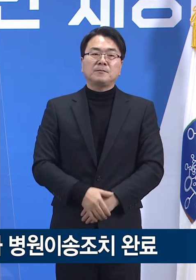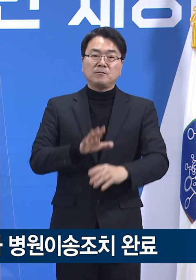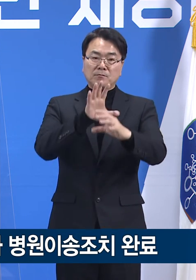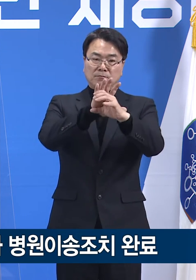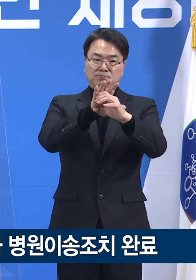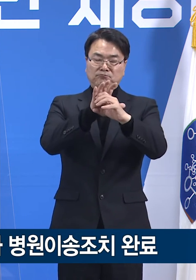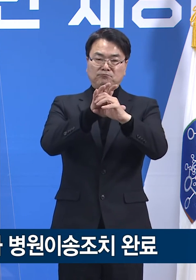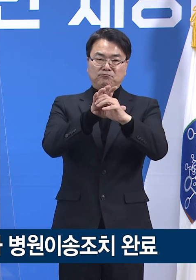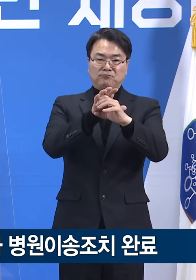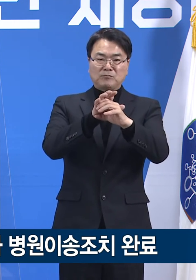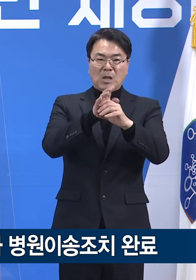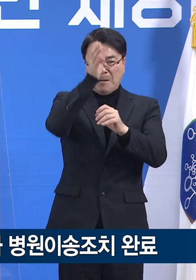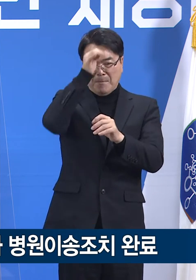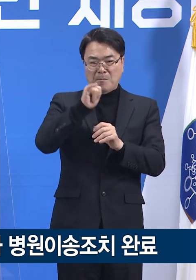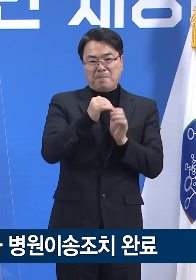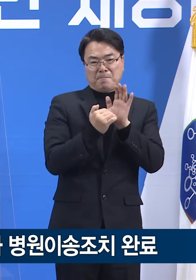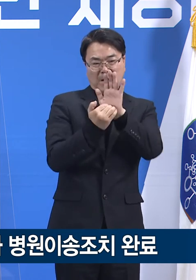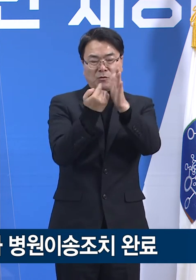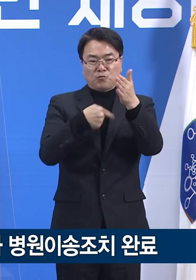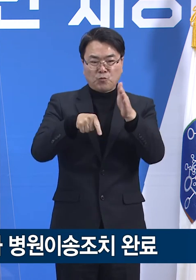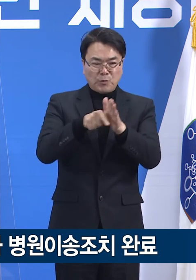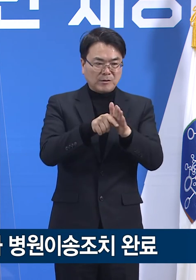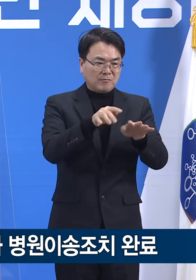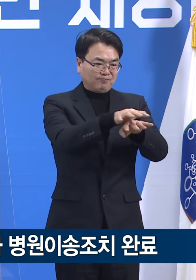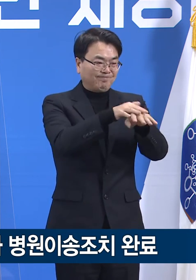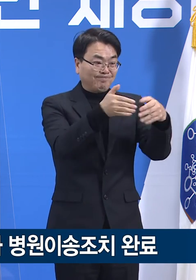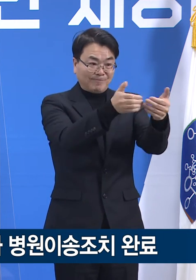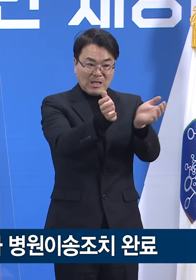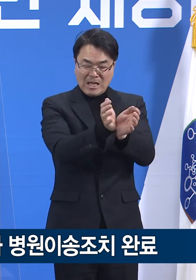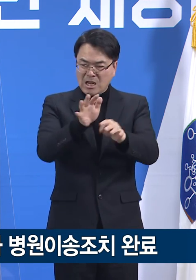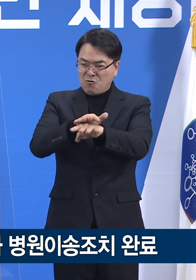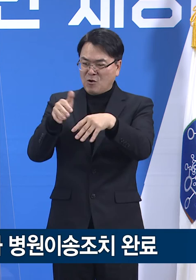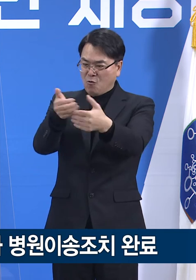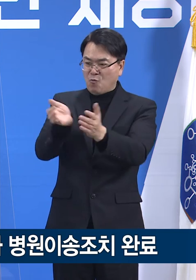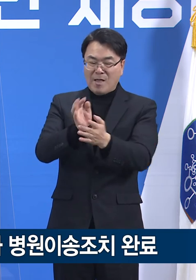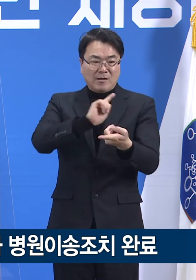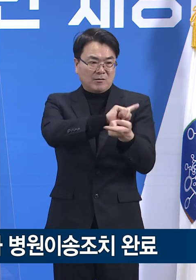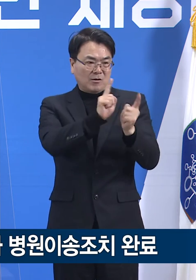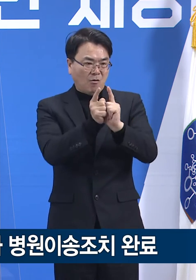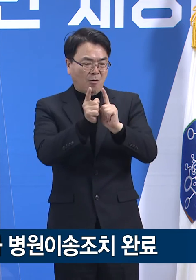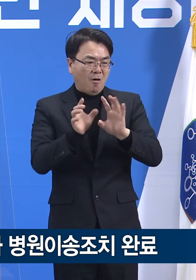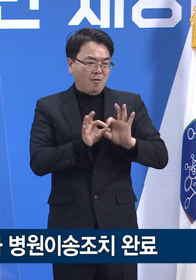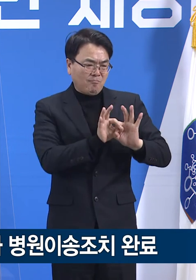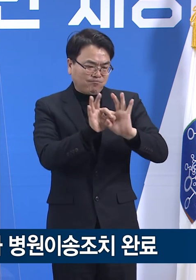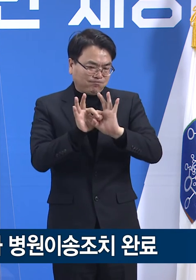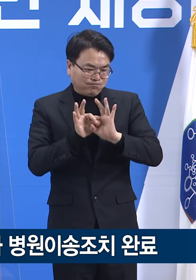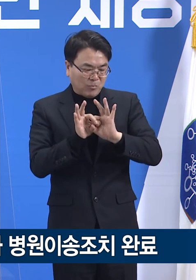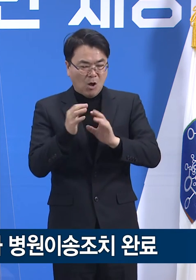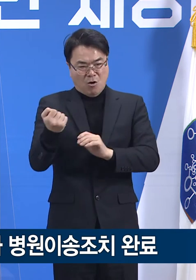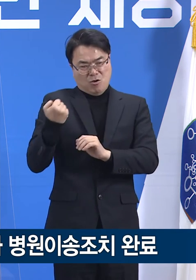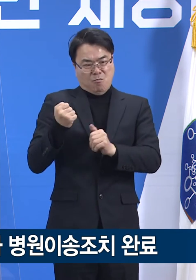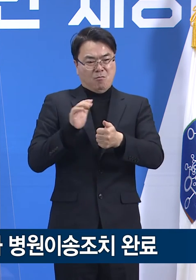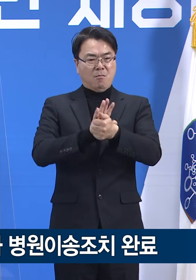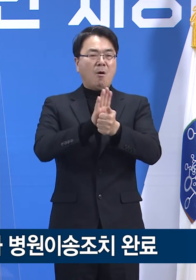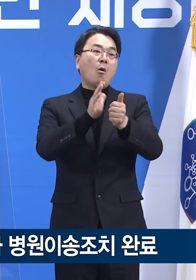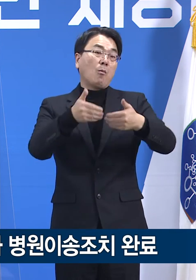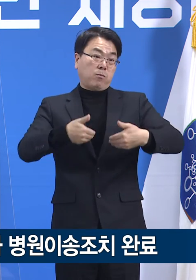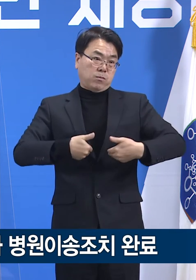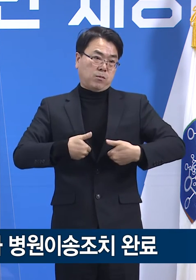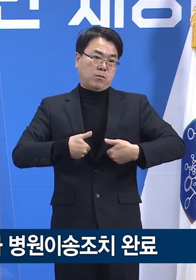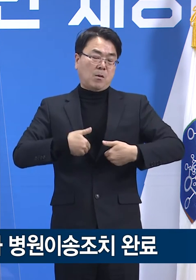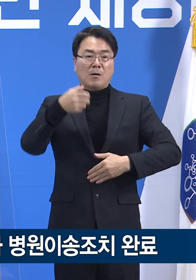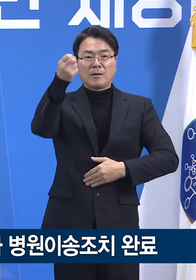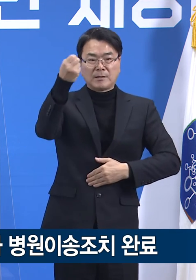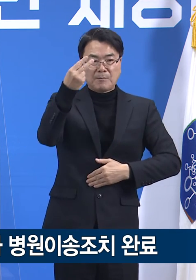코로나19의 방역을 위해서는 기관 간의 유기적 협력이 필수적입니다. 다시